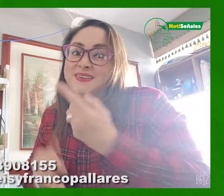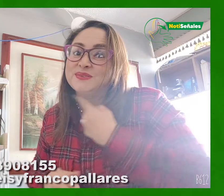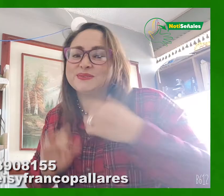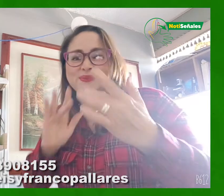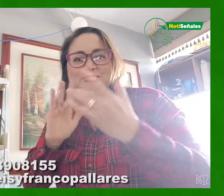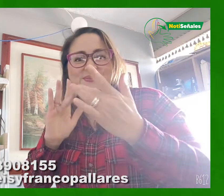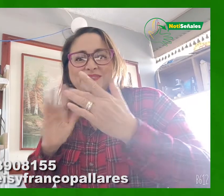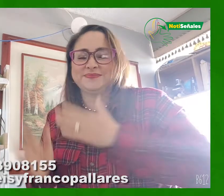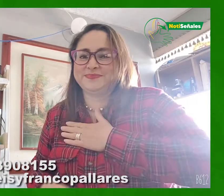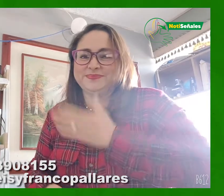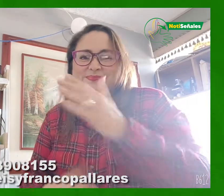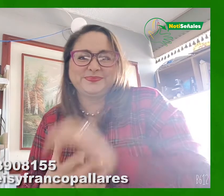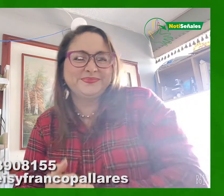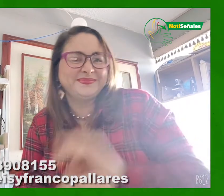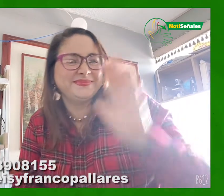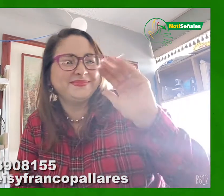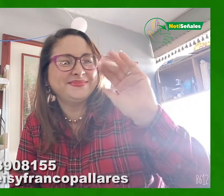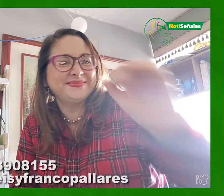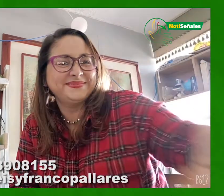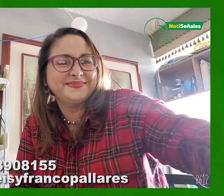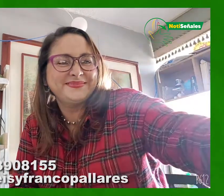Espero les haya gustado y me puedan contactar. Hasta pronto. pronto.